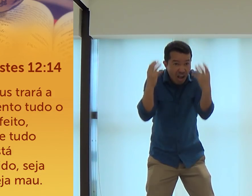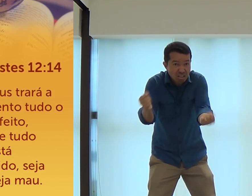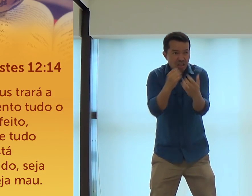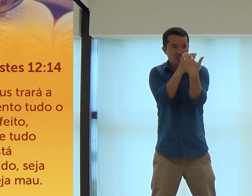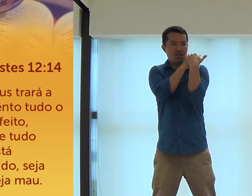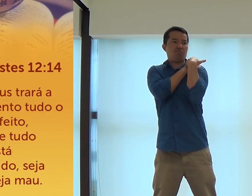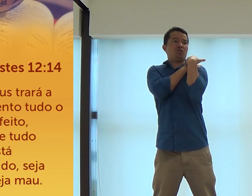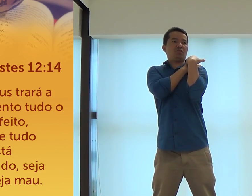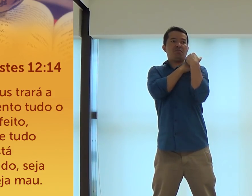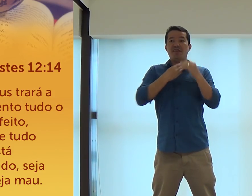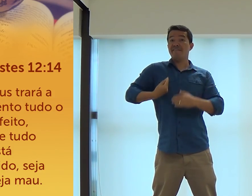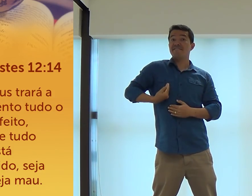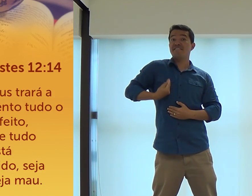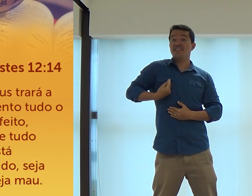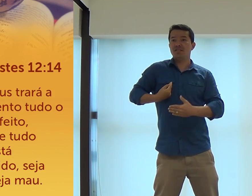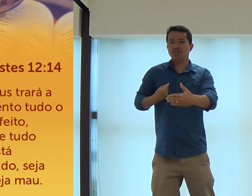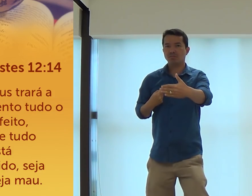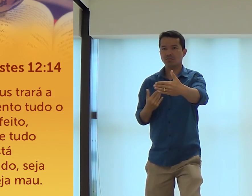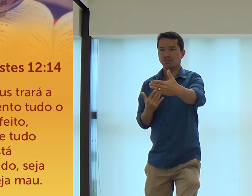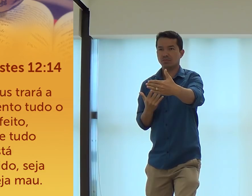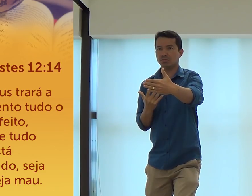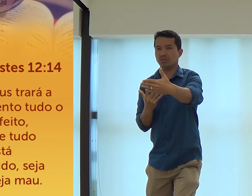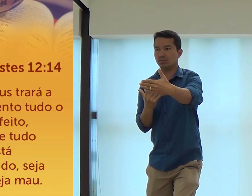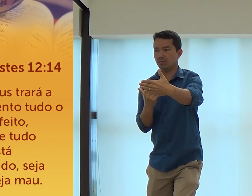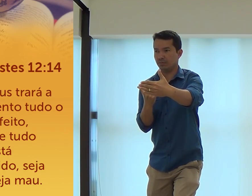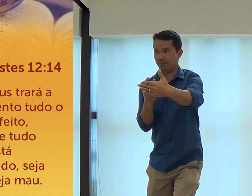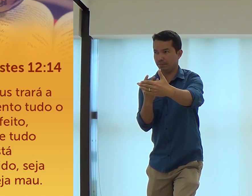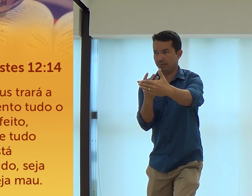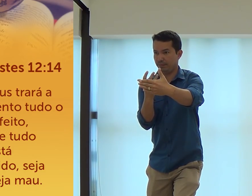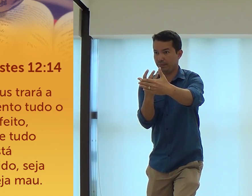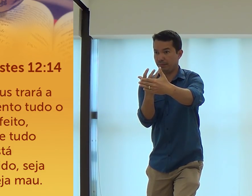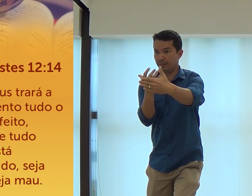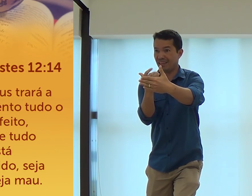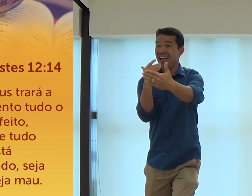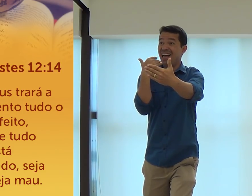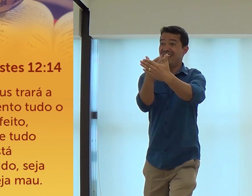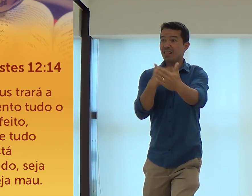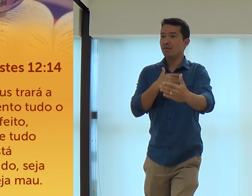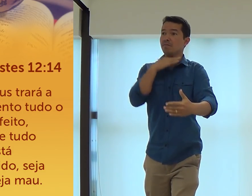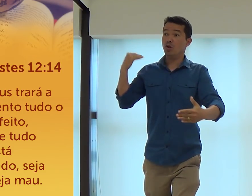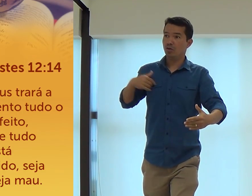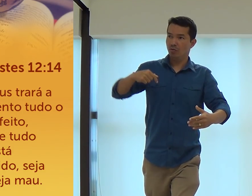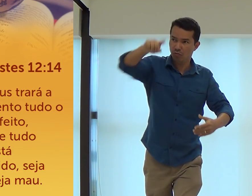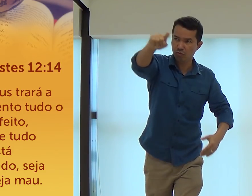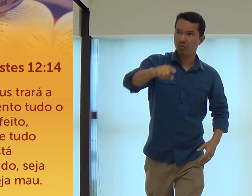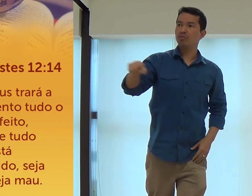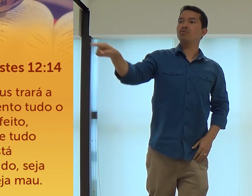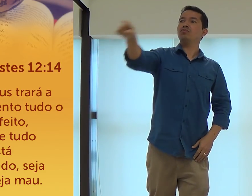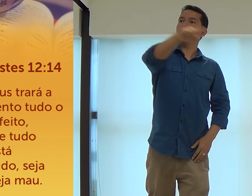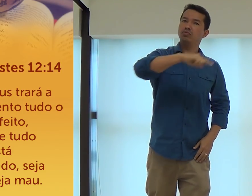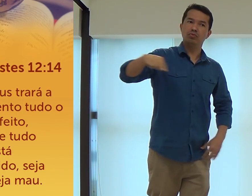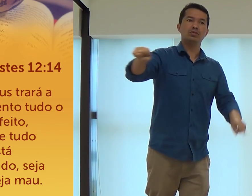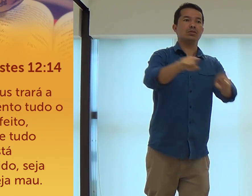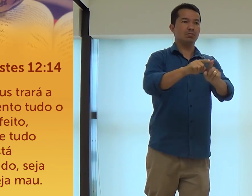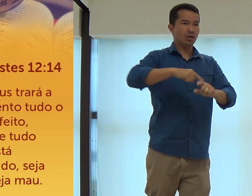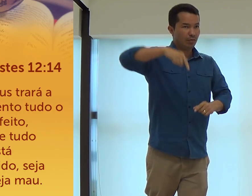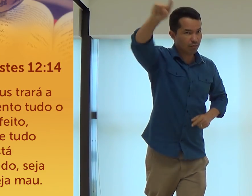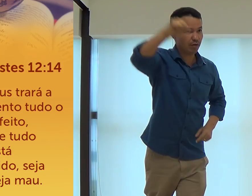Conhecendo, aceitando essa responsabilidade, essa vida, né? Até a minha morte. Você tem essa